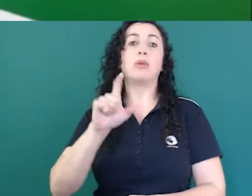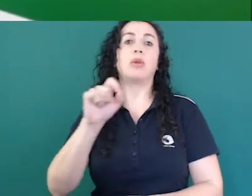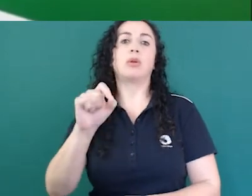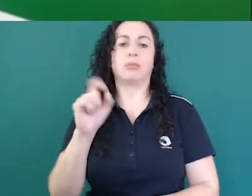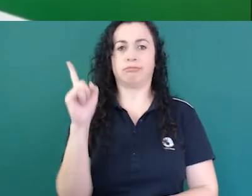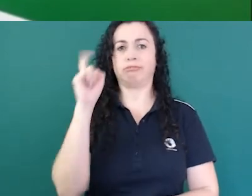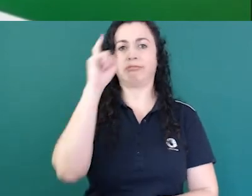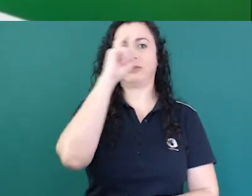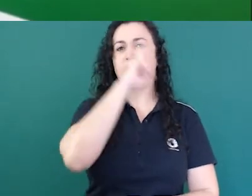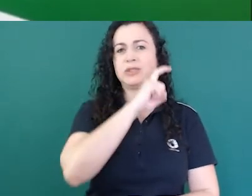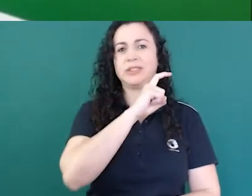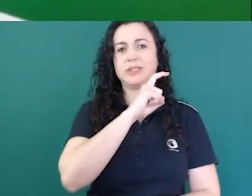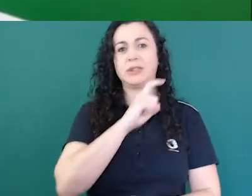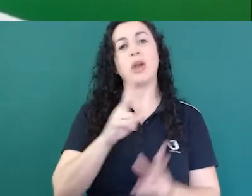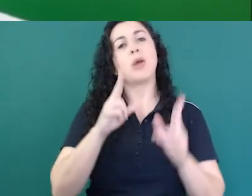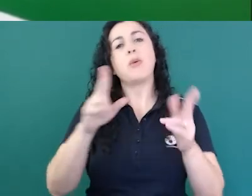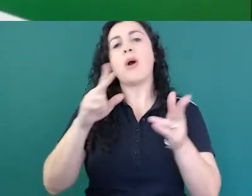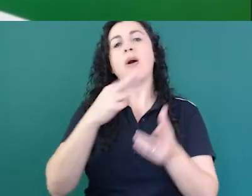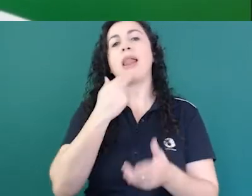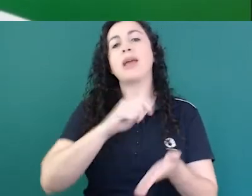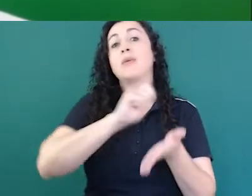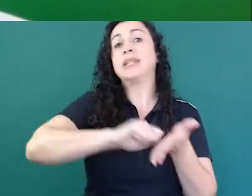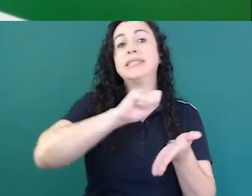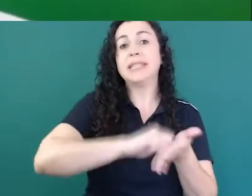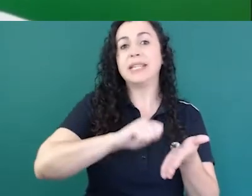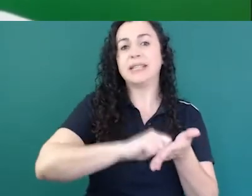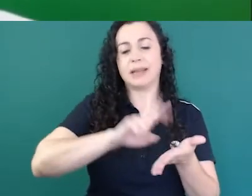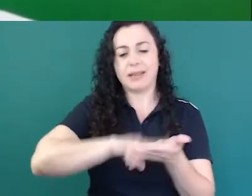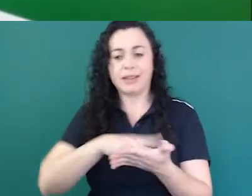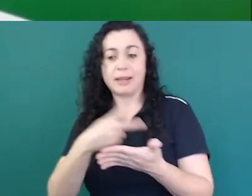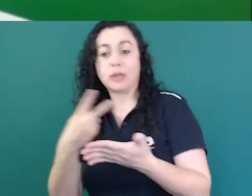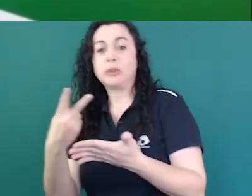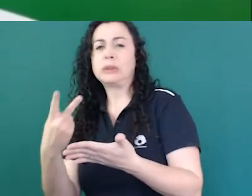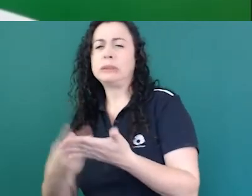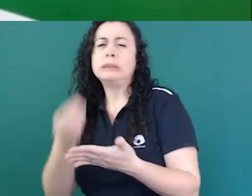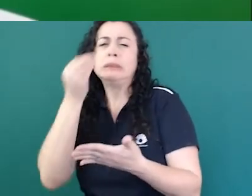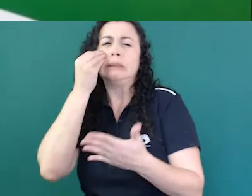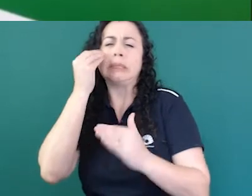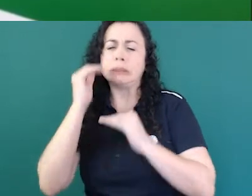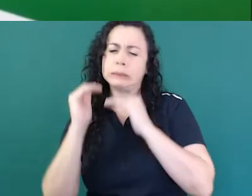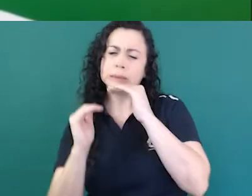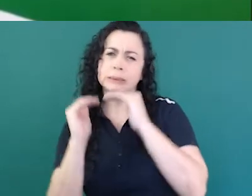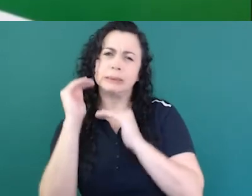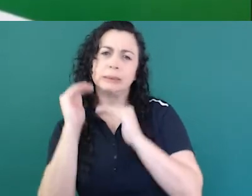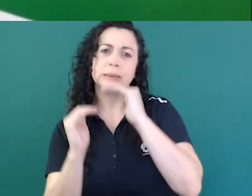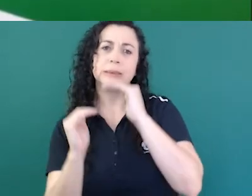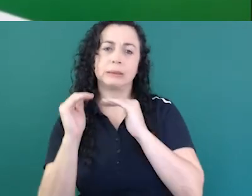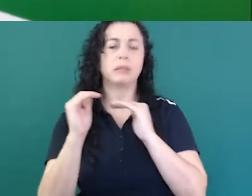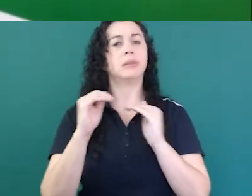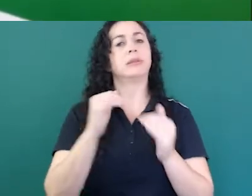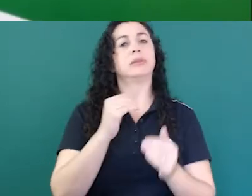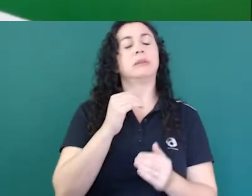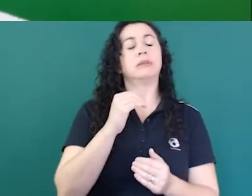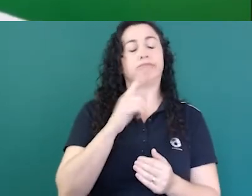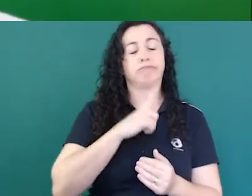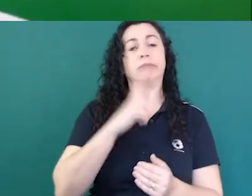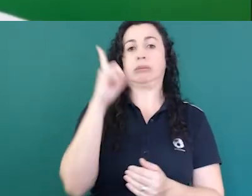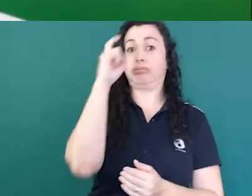traduz línguas escritas, certo? É tentar cometendo erros que infelizmente é difícil, língua muito